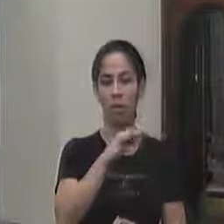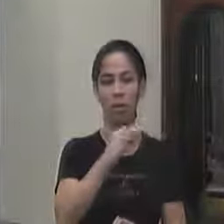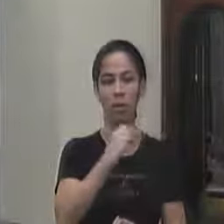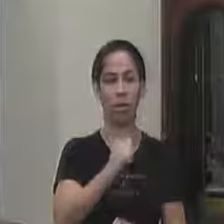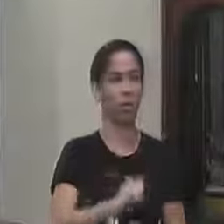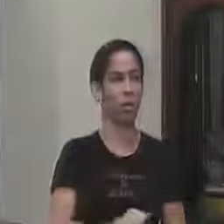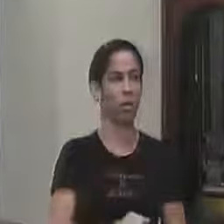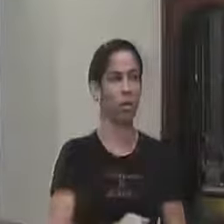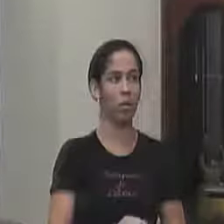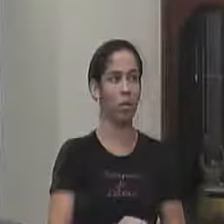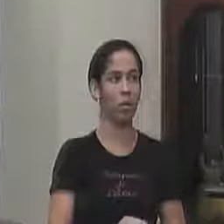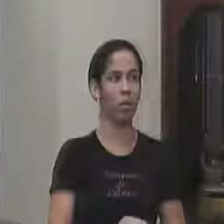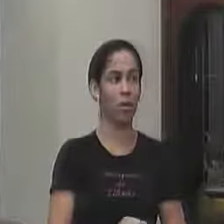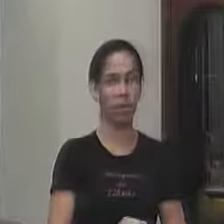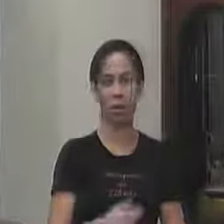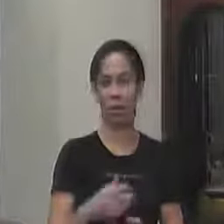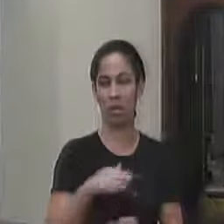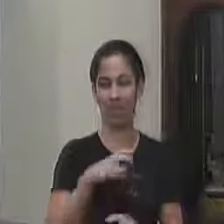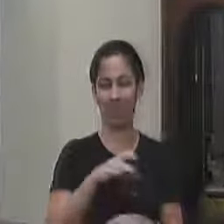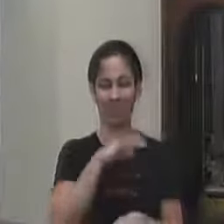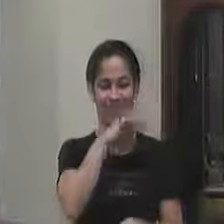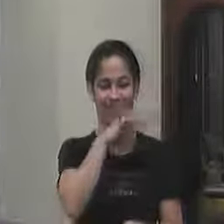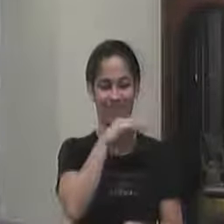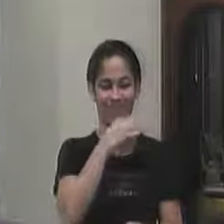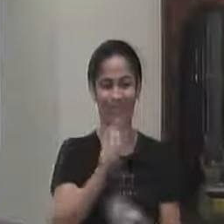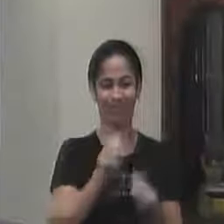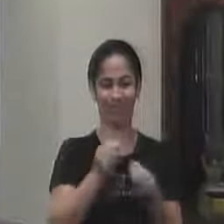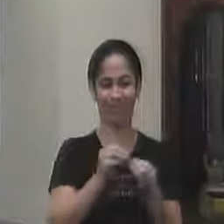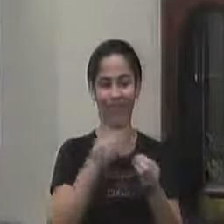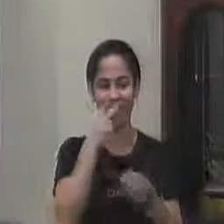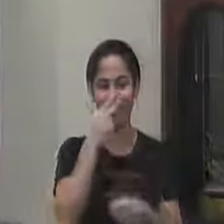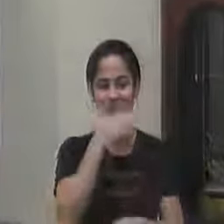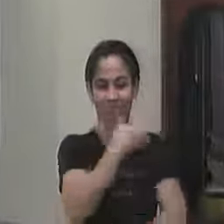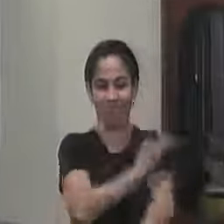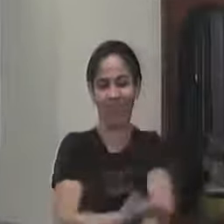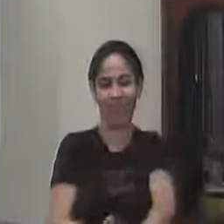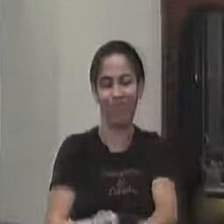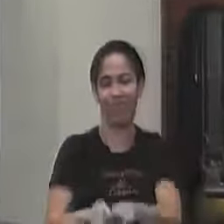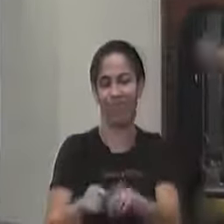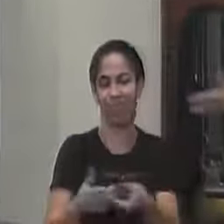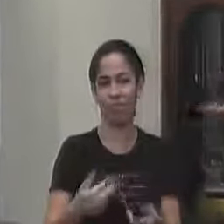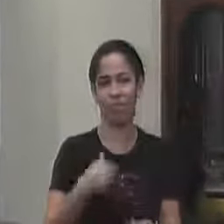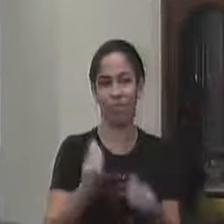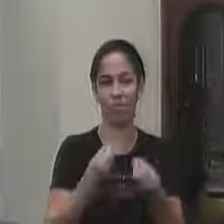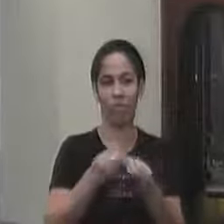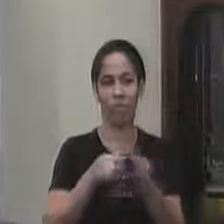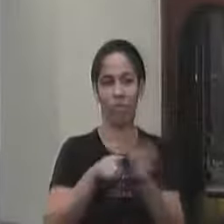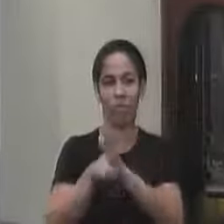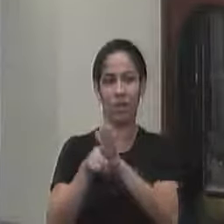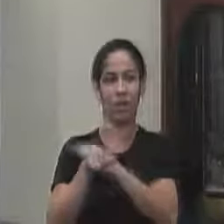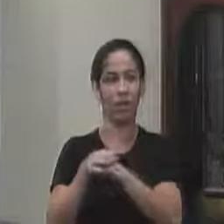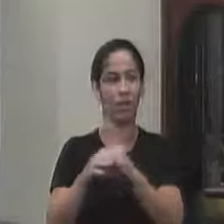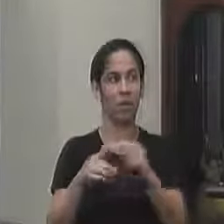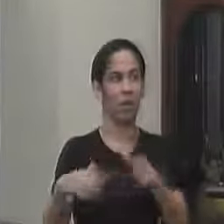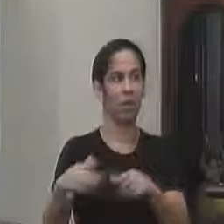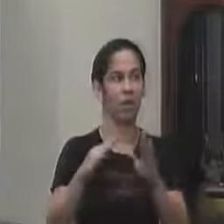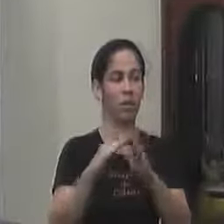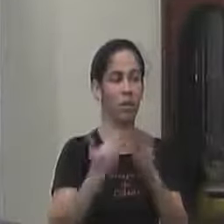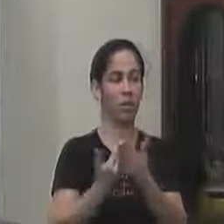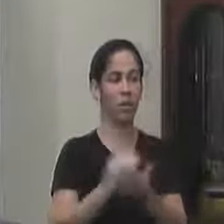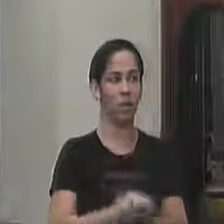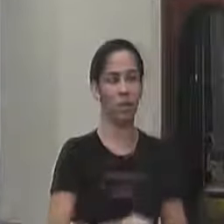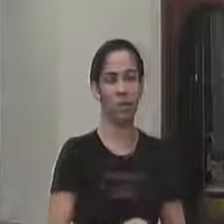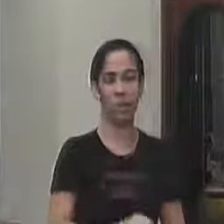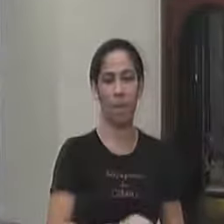denúncia mas é muito desagradável muito deselegante porque nós não podemos ir verificar esse endereço então a gente